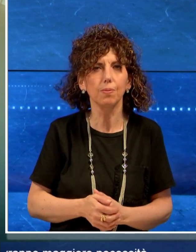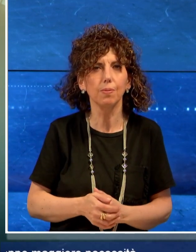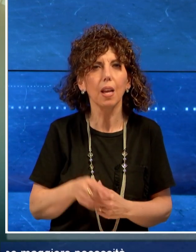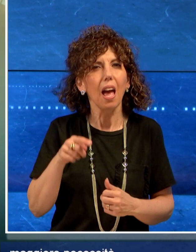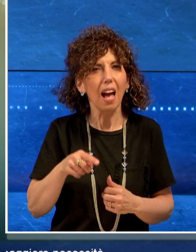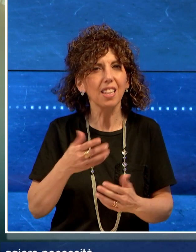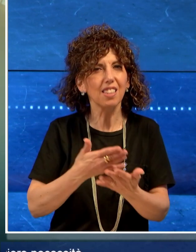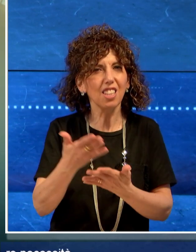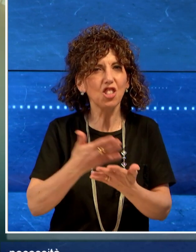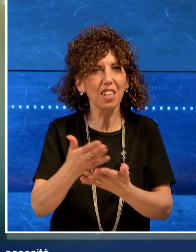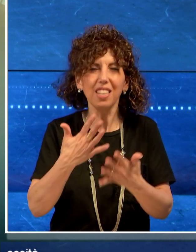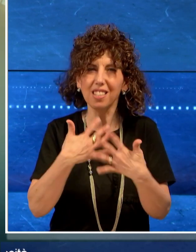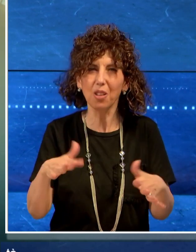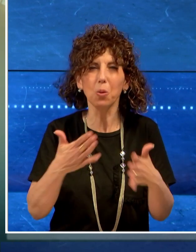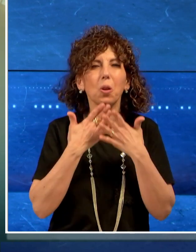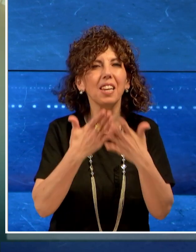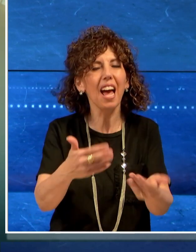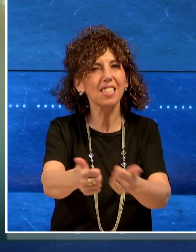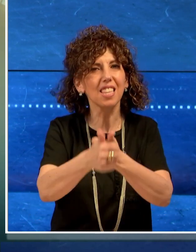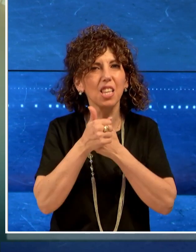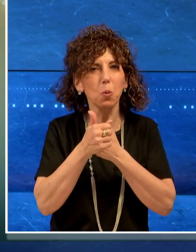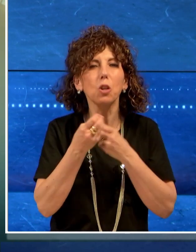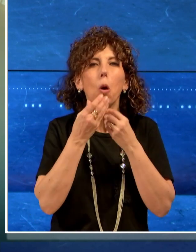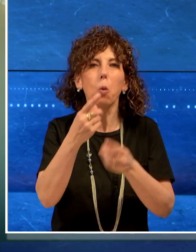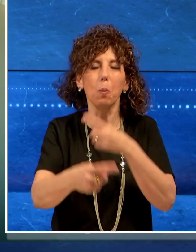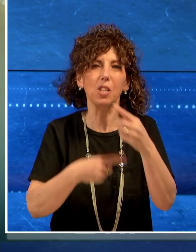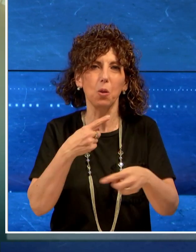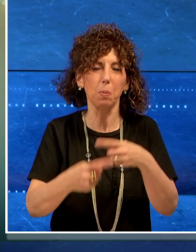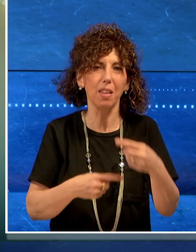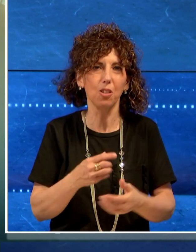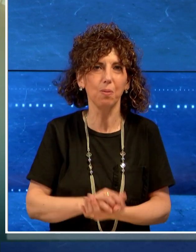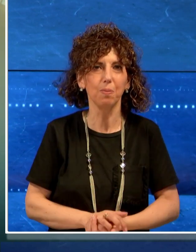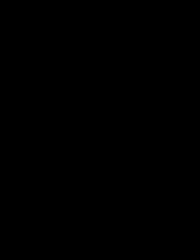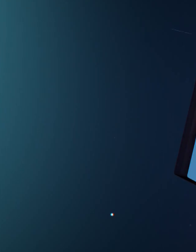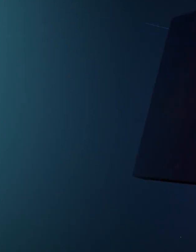E con il TGLIS è tutto. Grazie per averci seguito. Buon proseguimento.